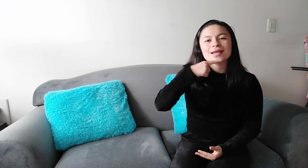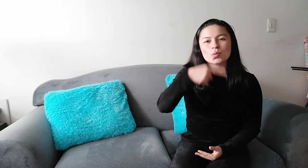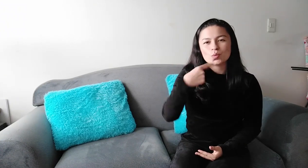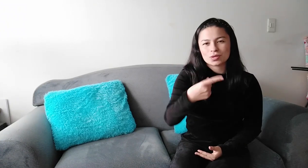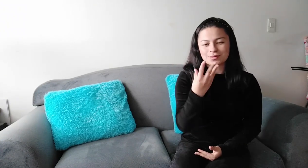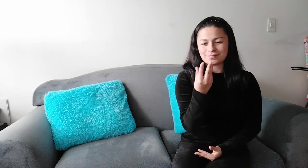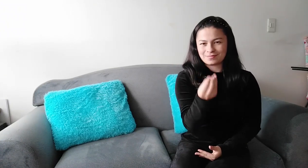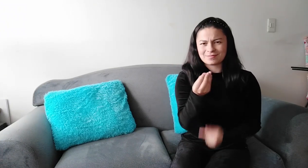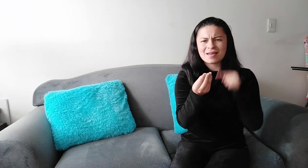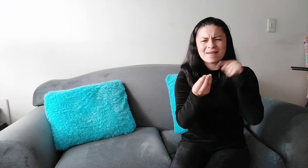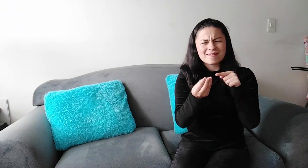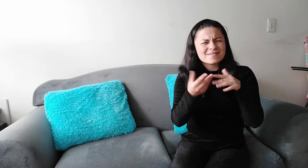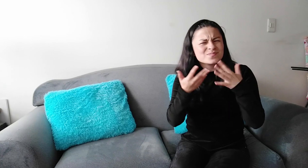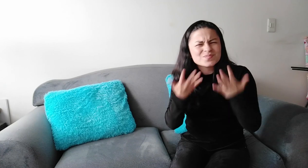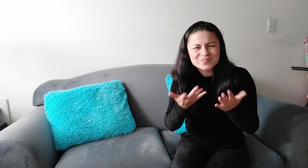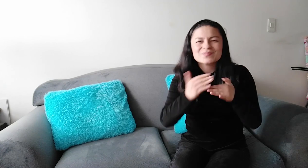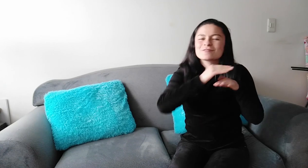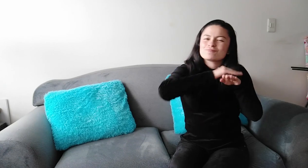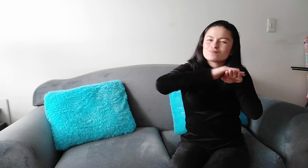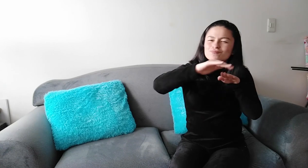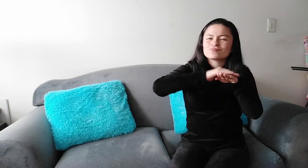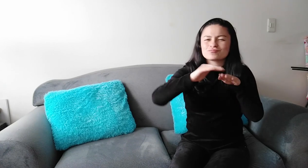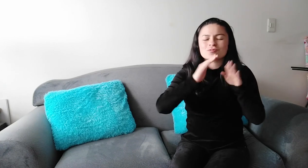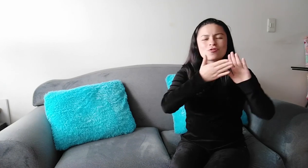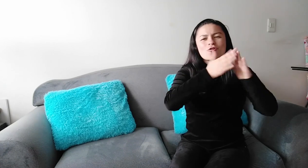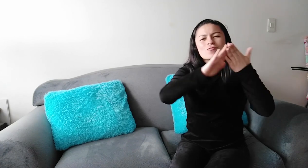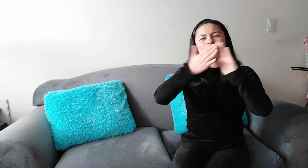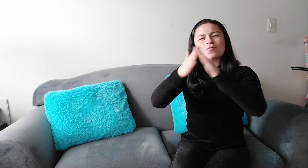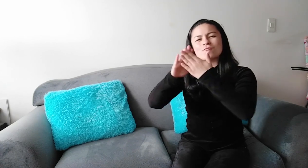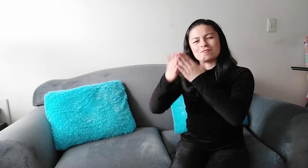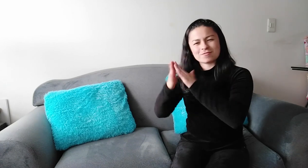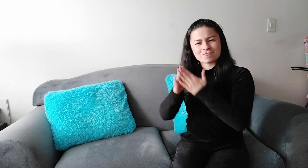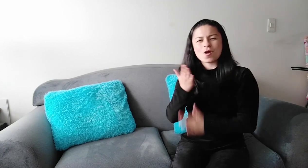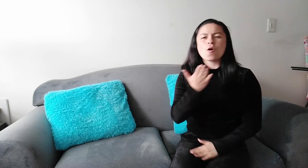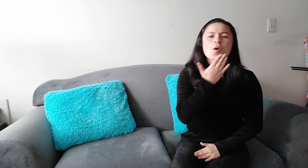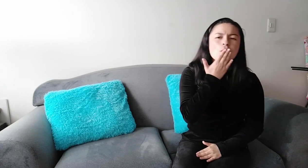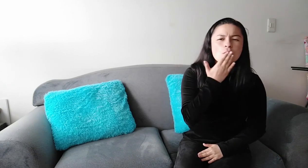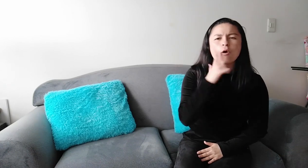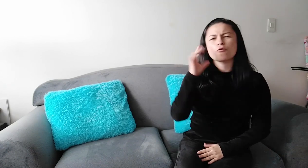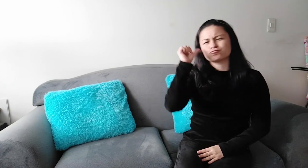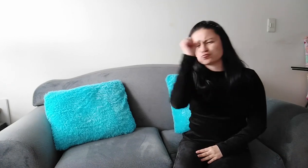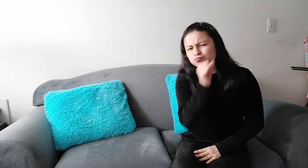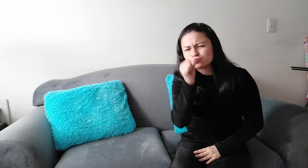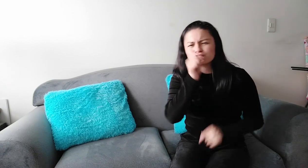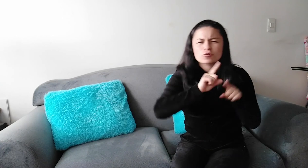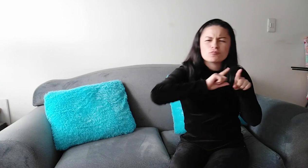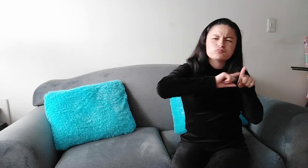También cuenta con participación al Consejo Nacional Asesor de Lenguas Nativas, en el